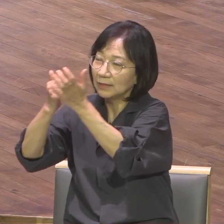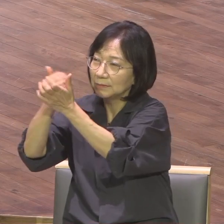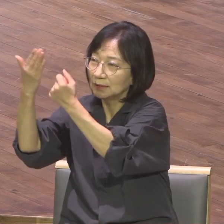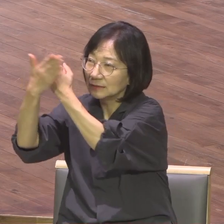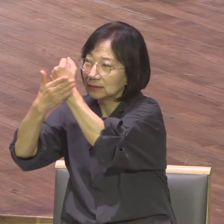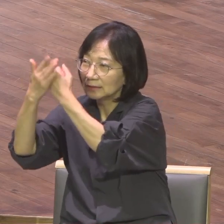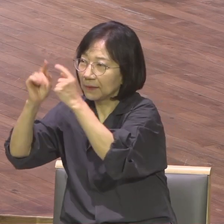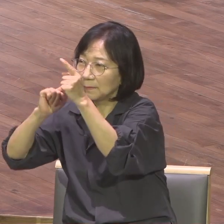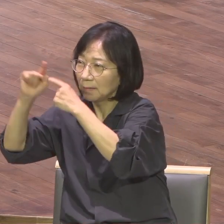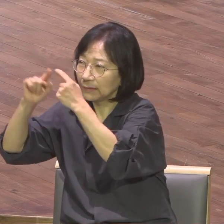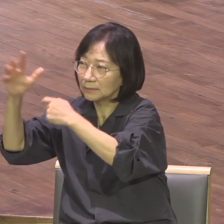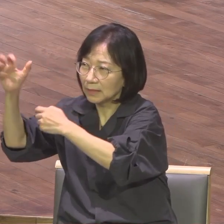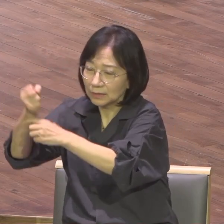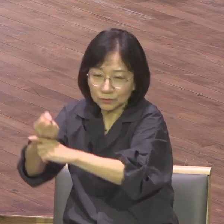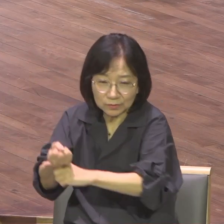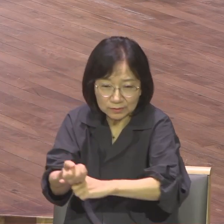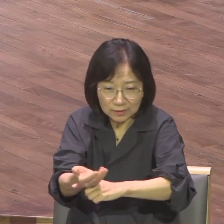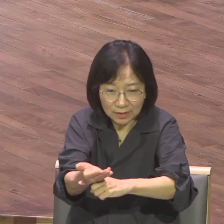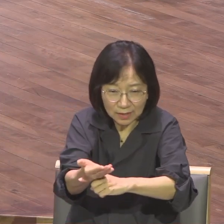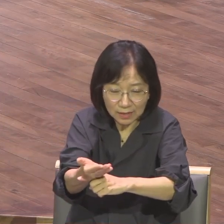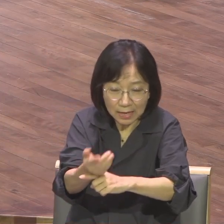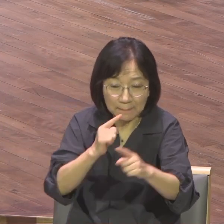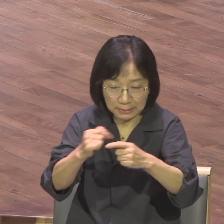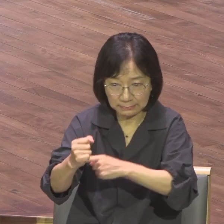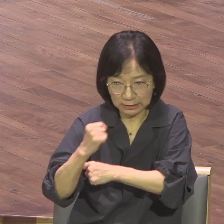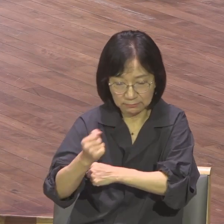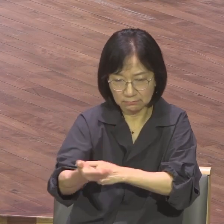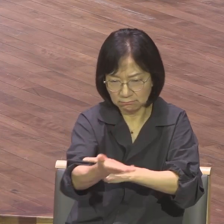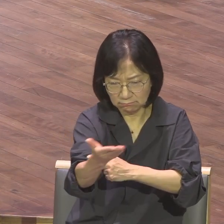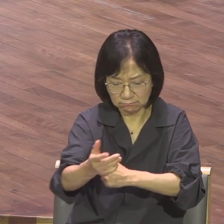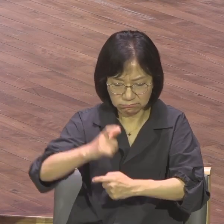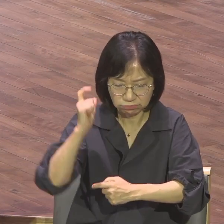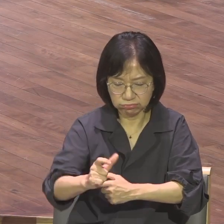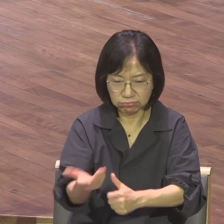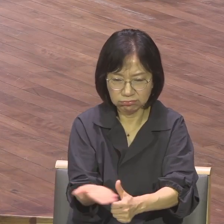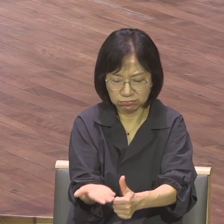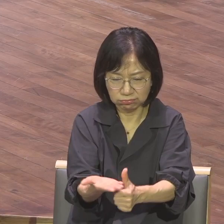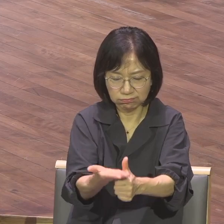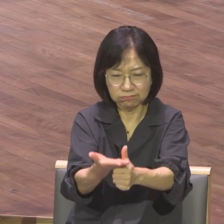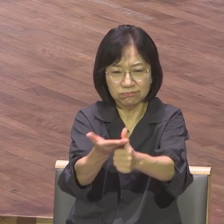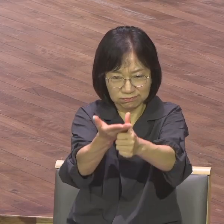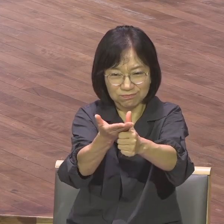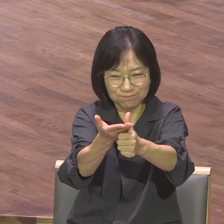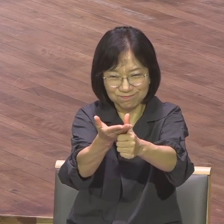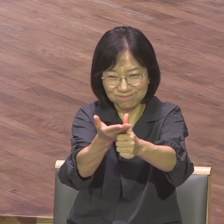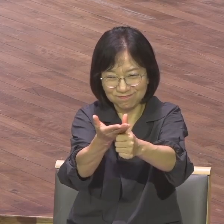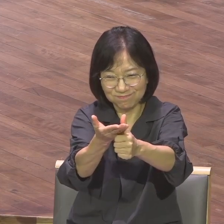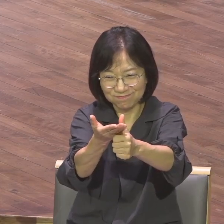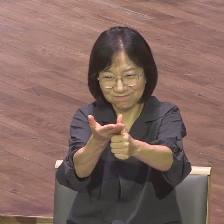여러분을 능히 든든히 세우사 거룩하게 하심을 입은 모든 자 가운데서 기업이 있게 하실 것이다.